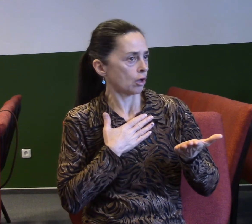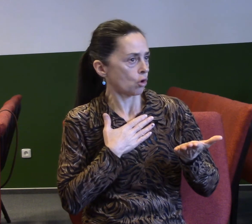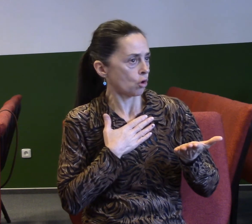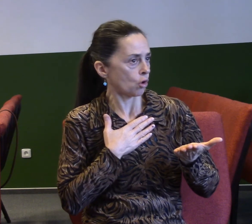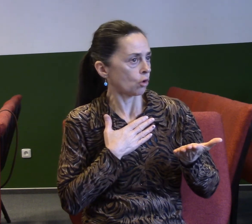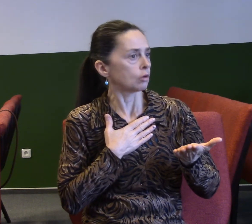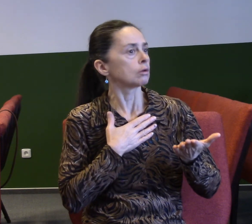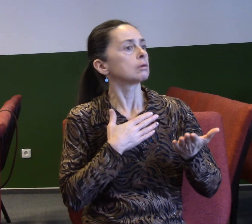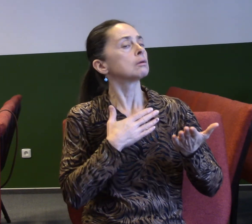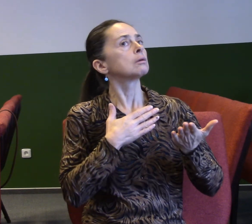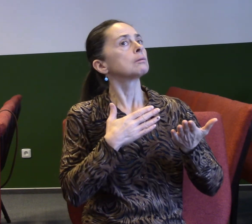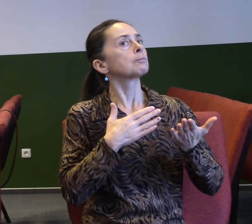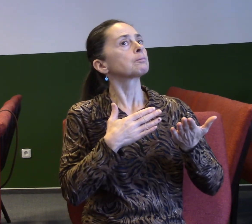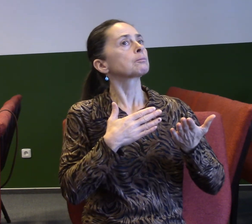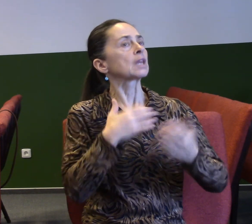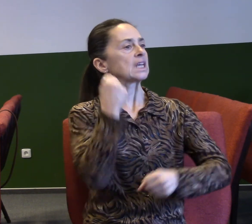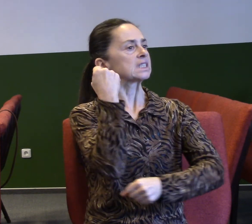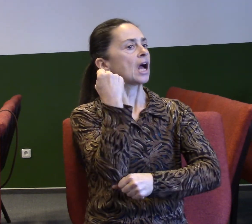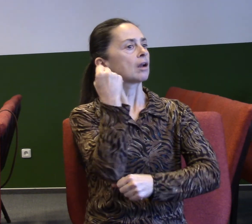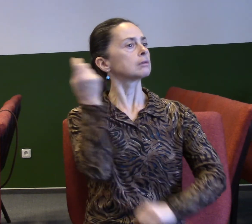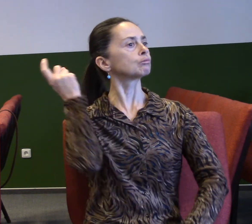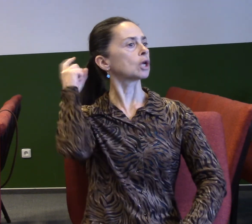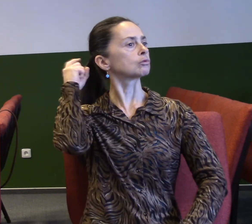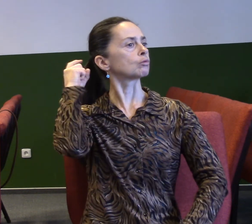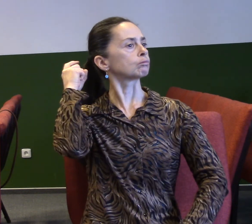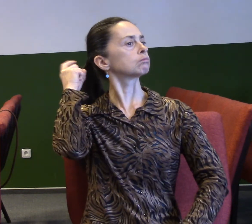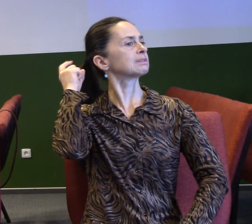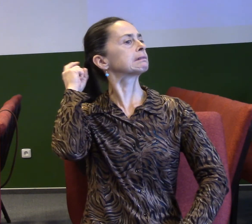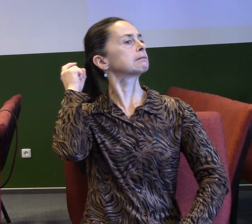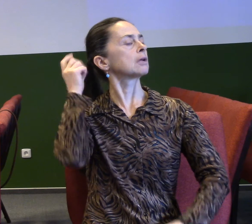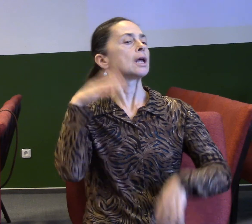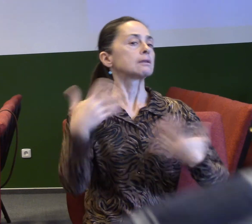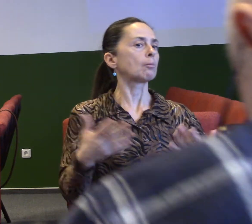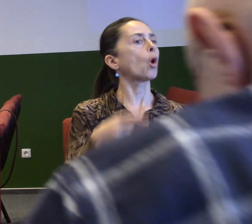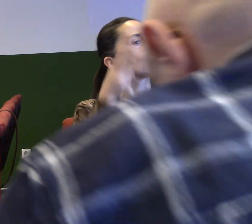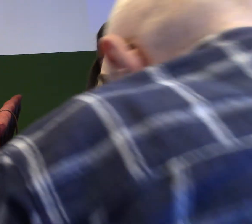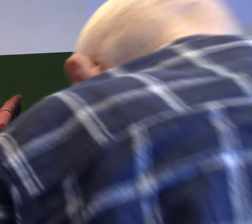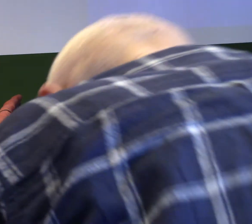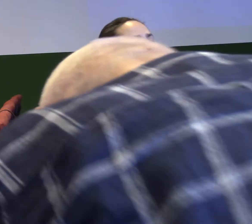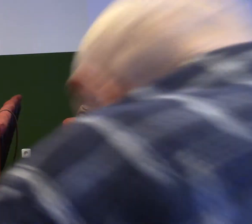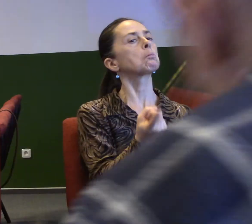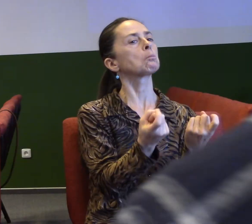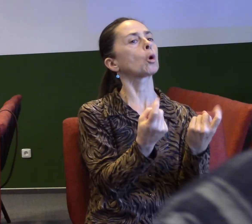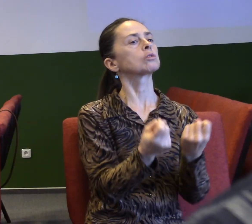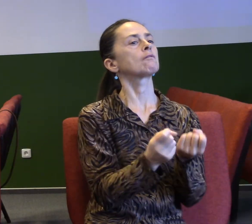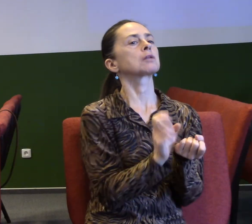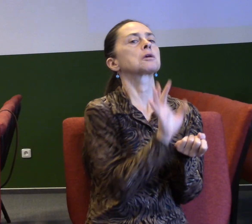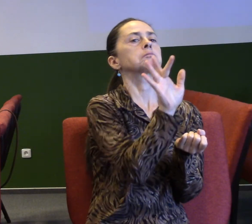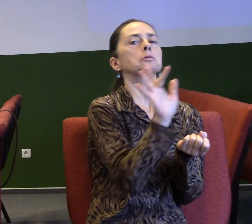a přesvědčení o tom, že známe motyvy. A na základě toho jednáme. Na základě toho mluvíme s lidmi.